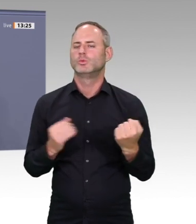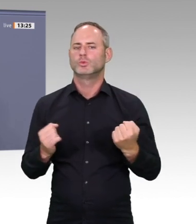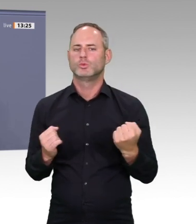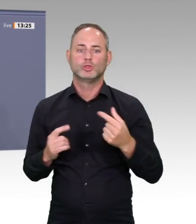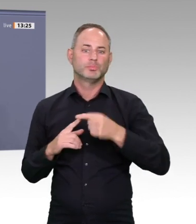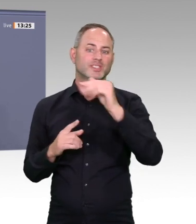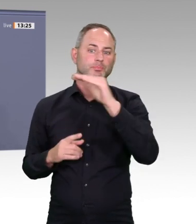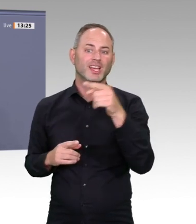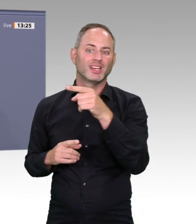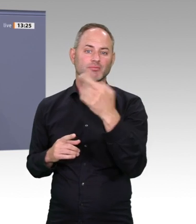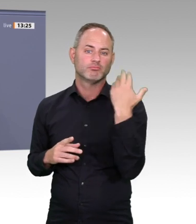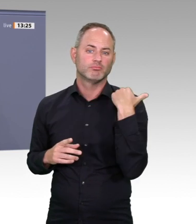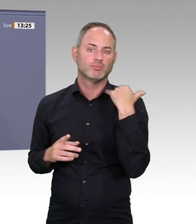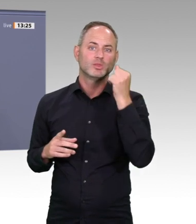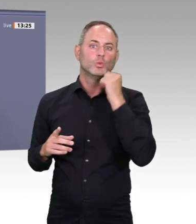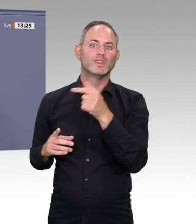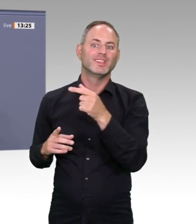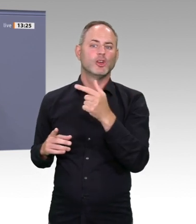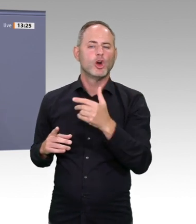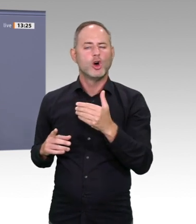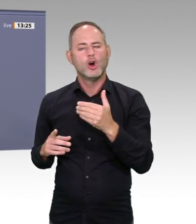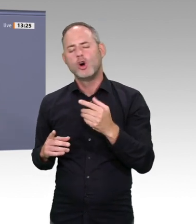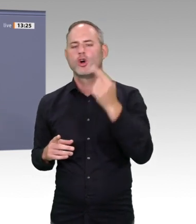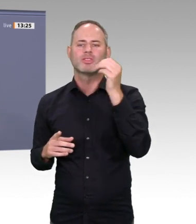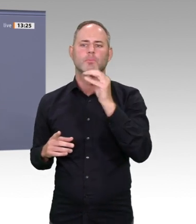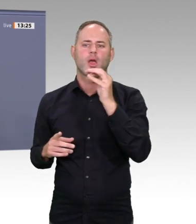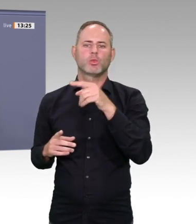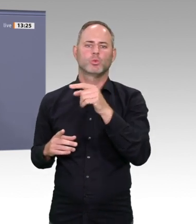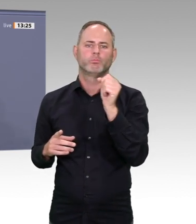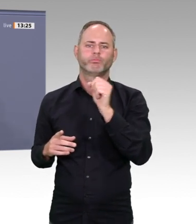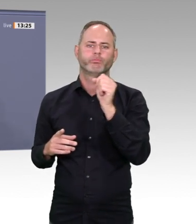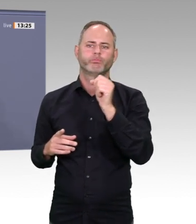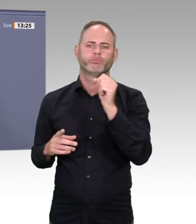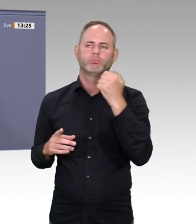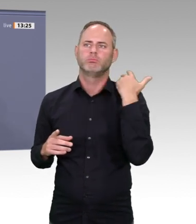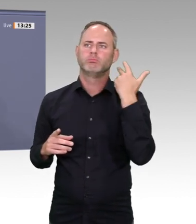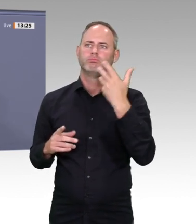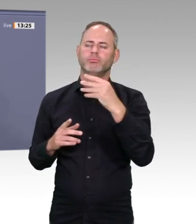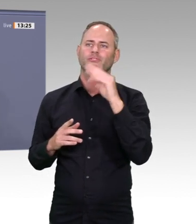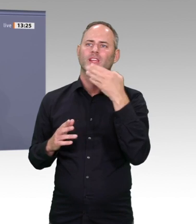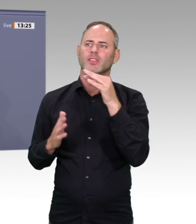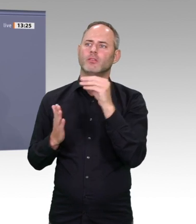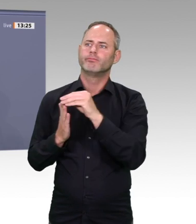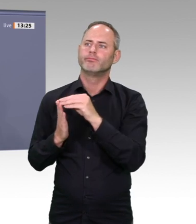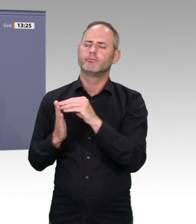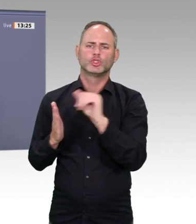schulden wir ihnen das Handeln. Die Coronakrise hat die Klimakrise teilweise aus der öffentlichen